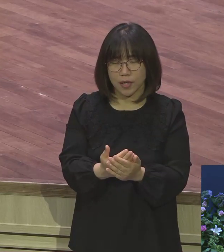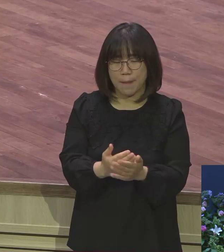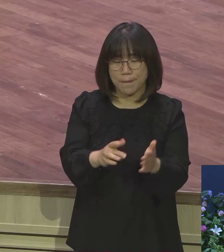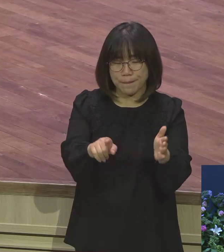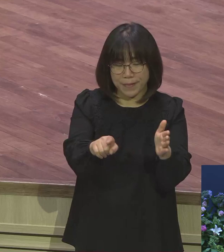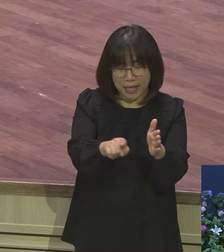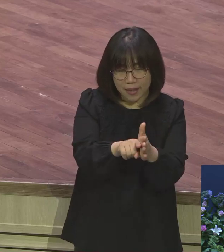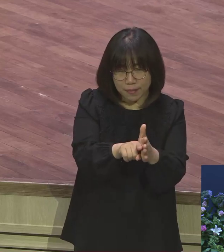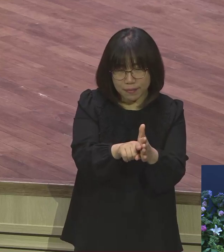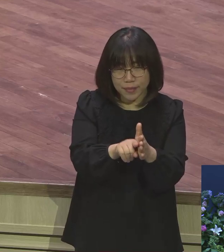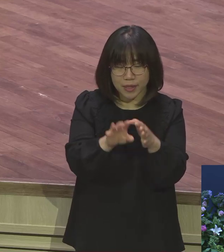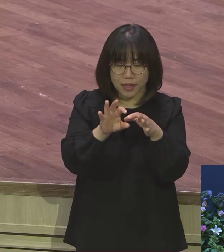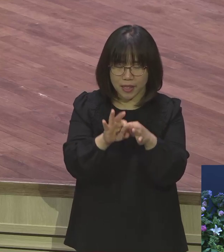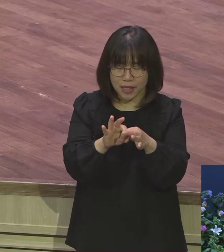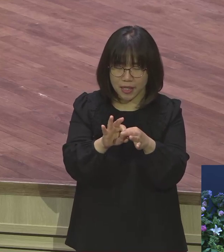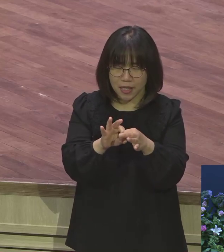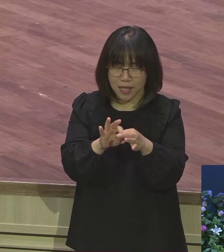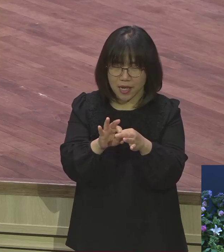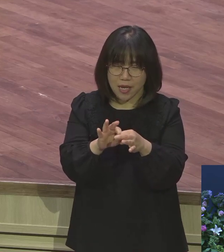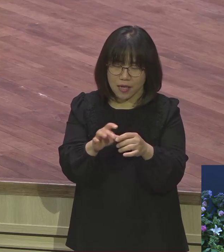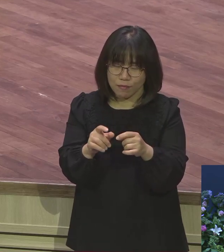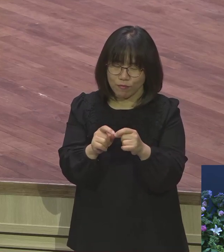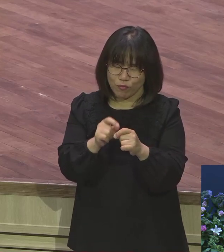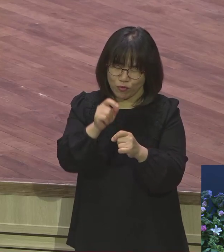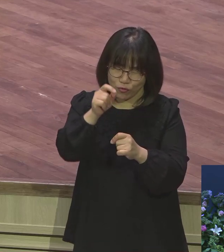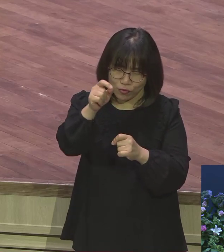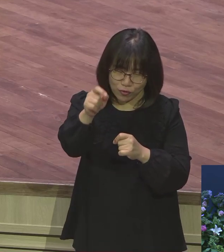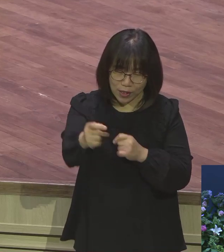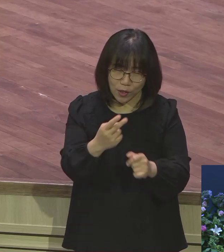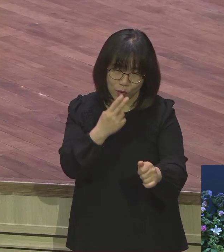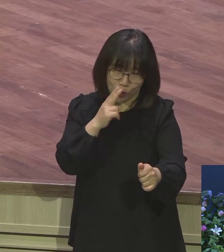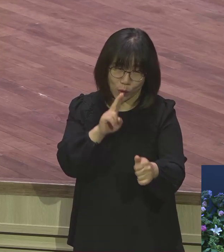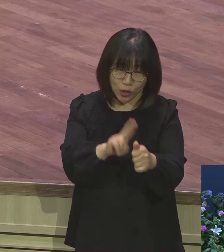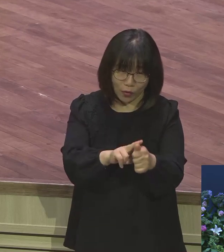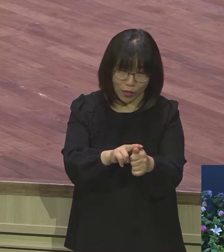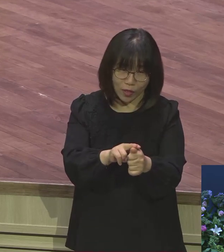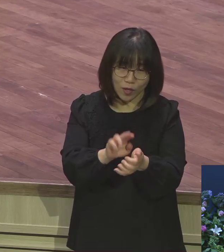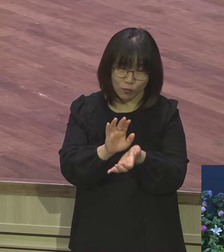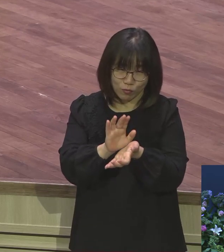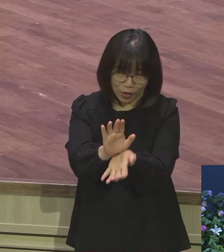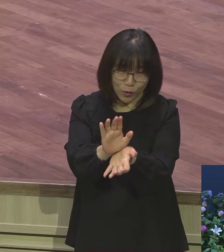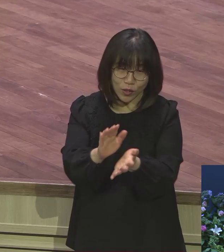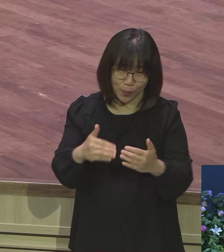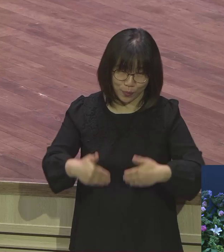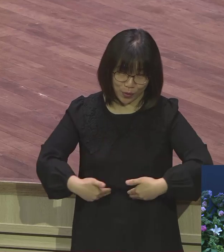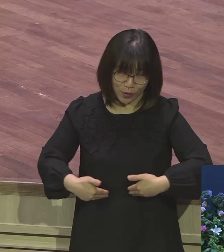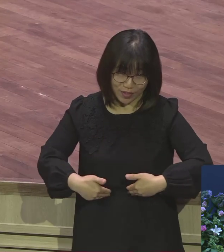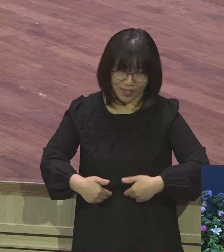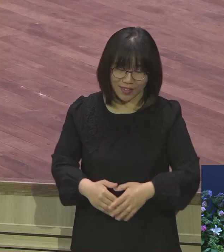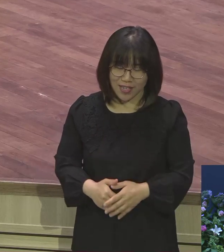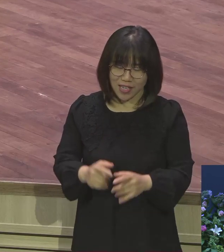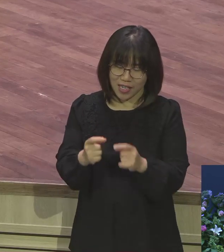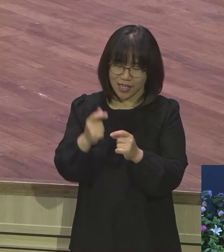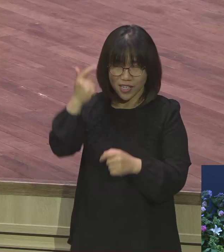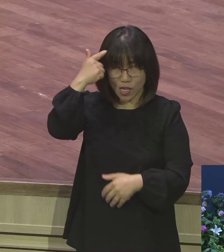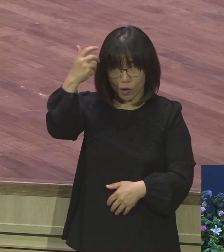무한 도전 이게 뭐요. 말이 아니라 행동하라 그 말이에요. 영증 무한 도전 행동하라